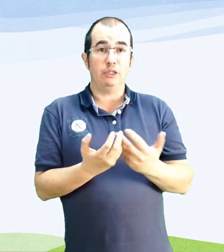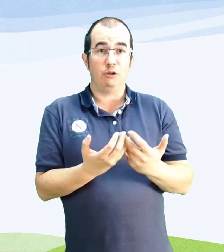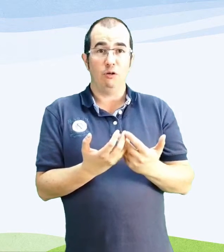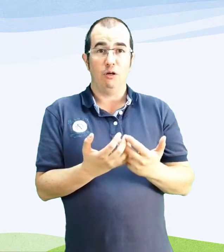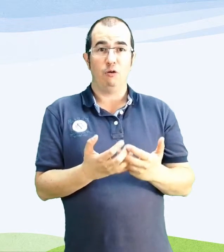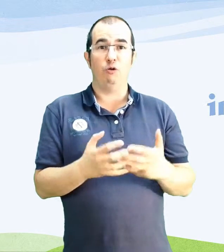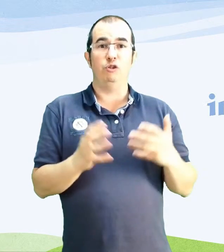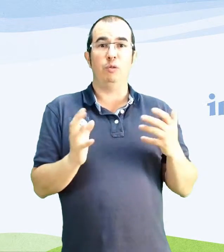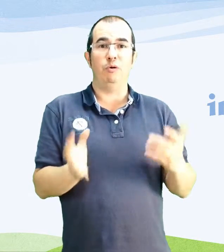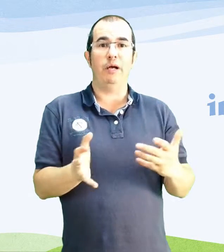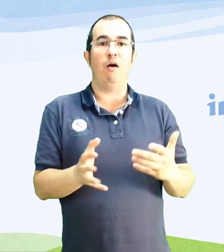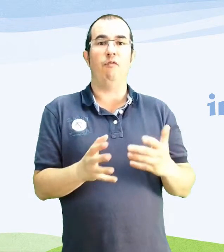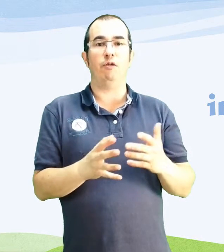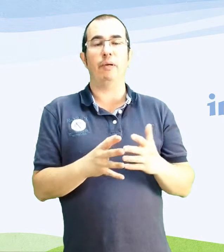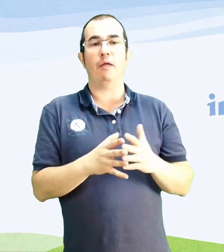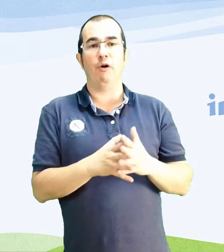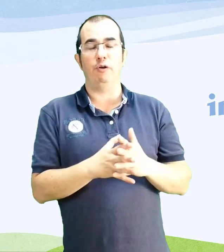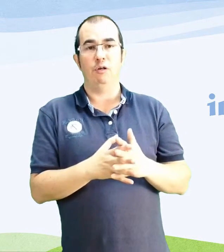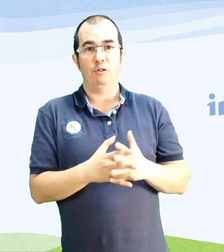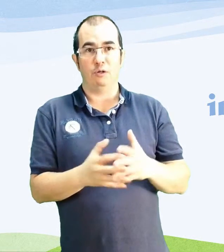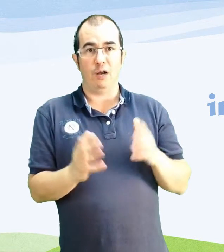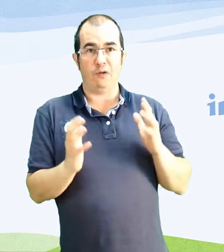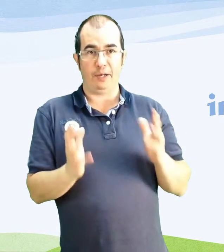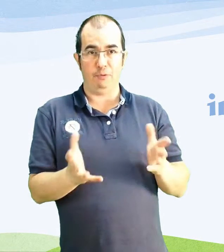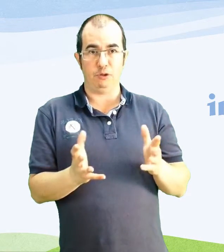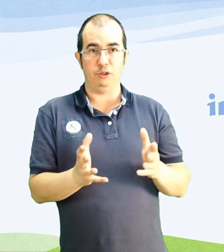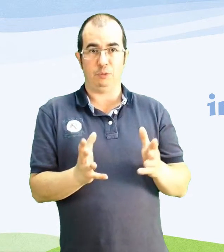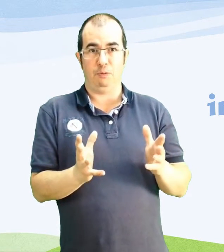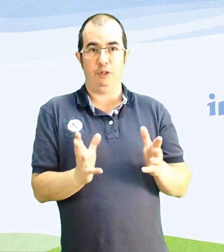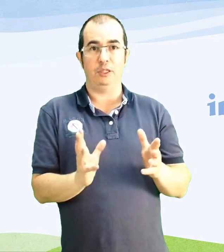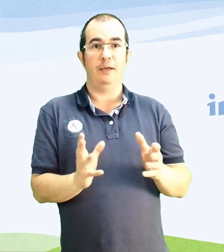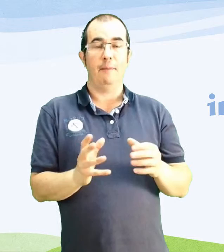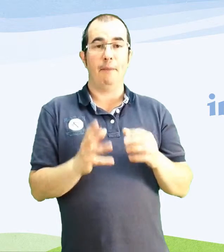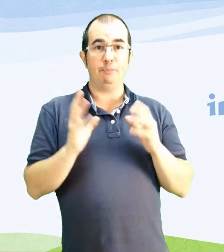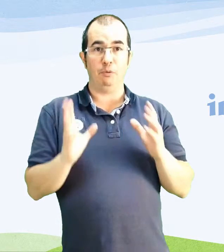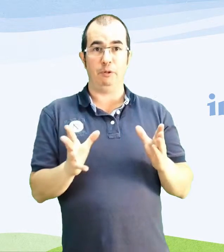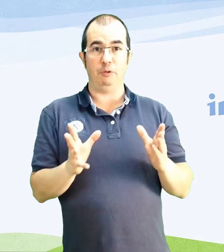Isto contribúe ao efecto invernadoiro, do cal falaremos despois máis polo miudo.